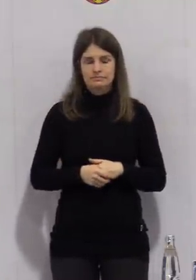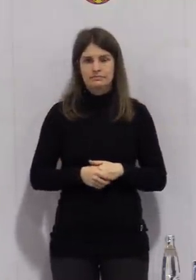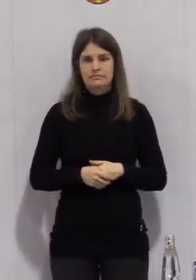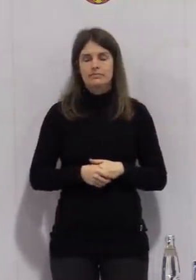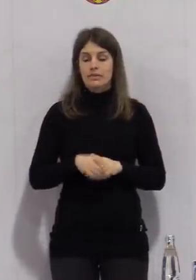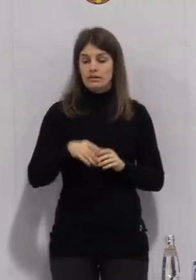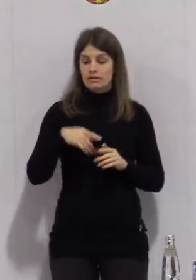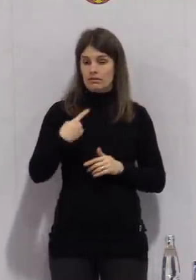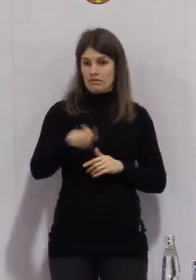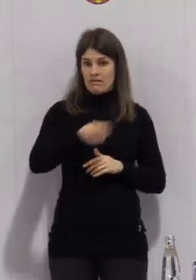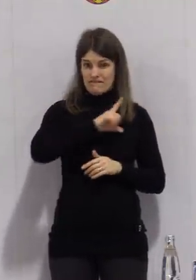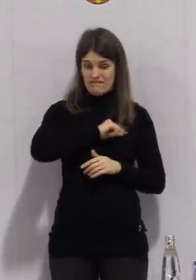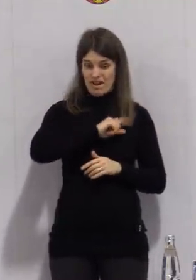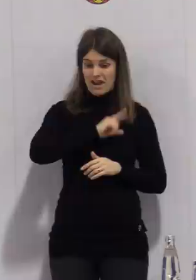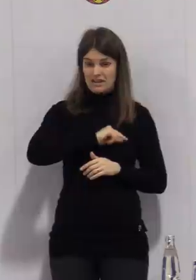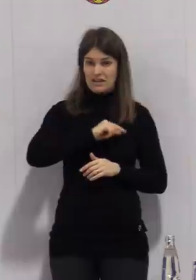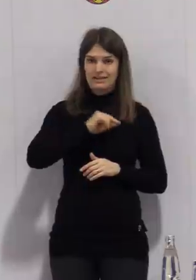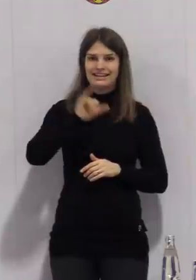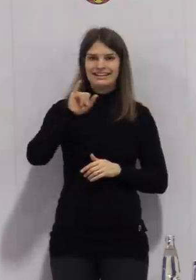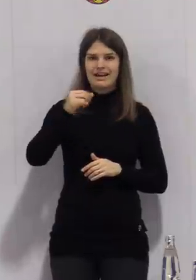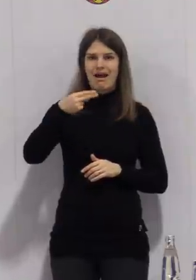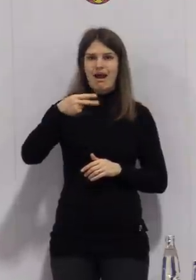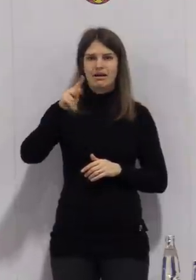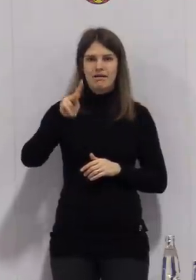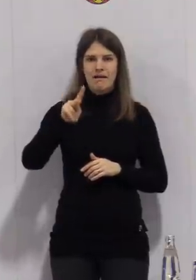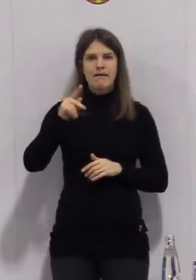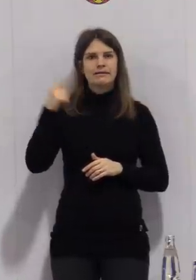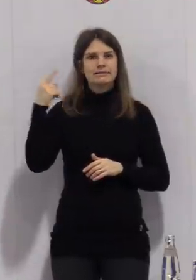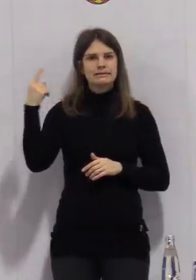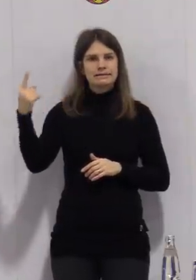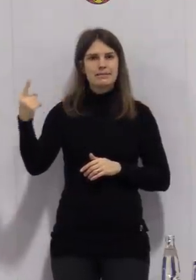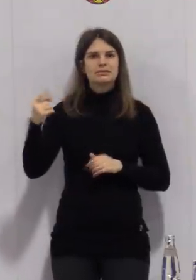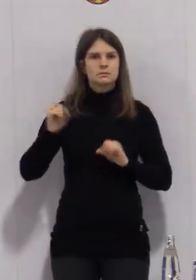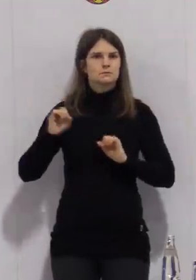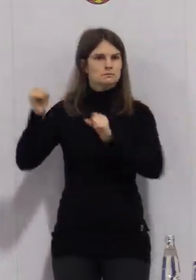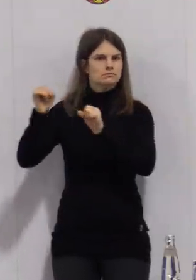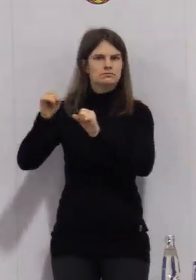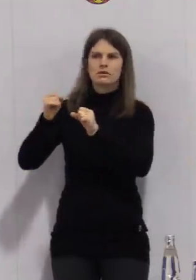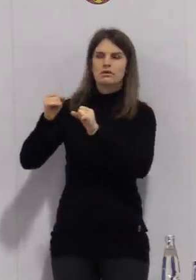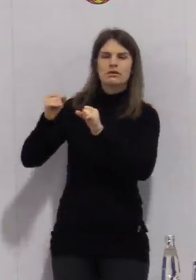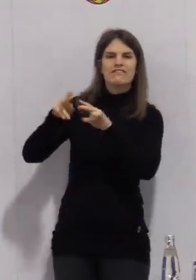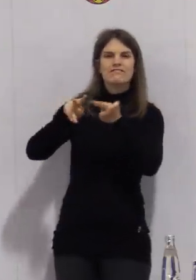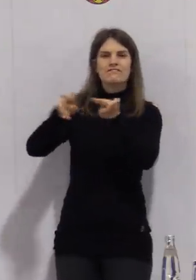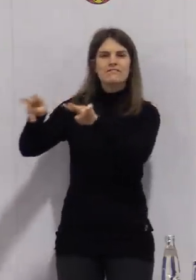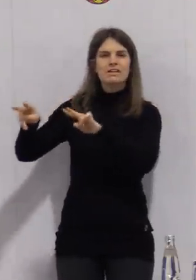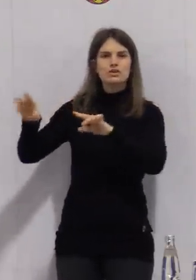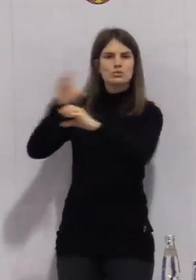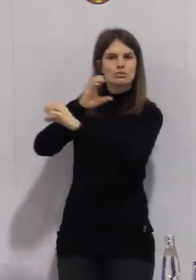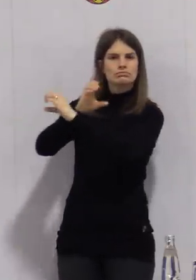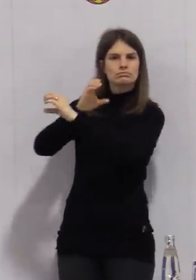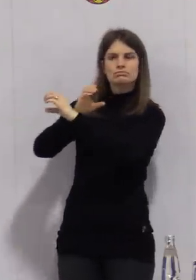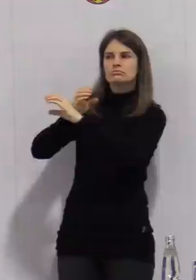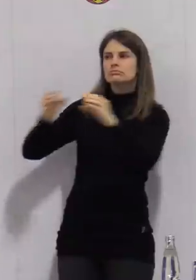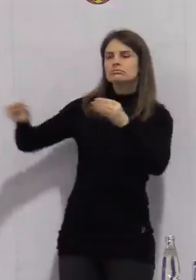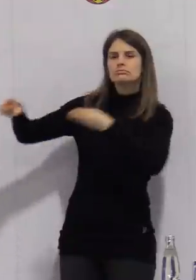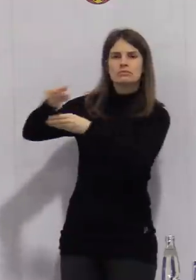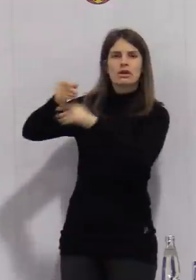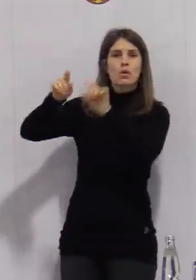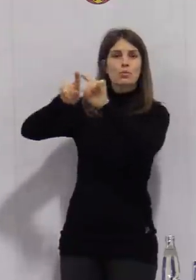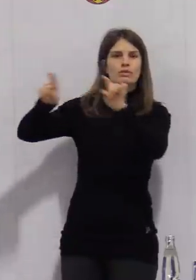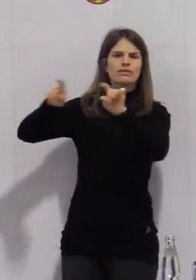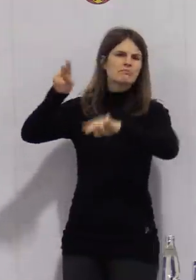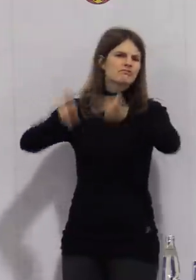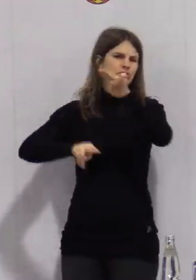IHK in Weißenfels an einer Videoschalte mit Geschäftsführern von vielen betroffenen Unternehmen